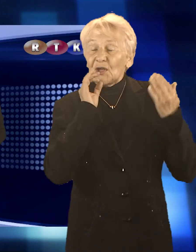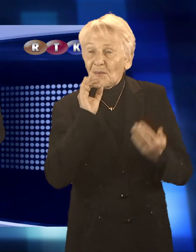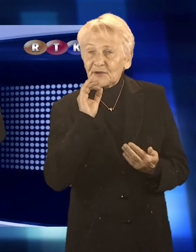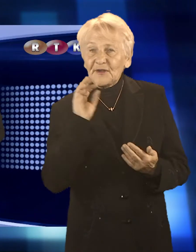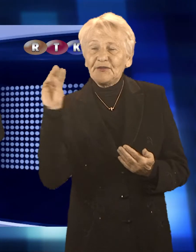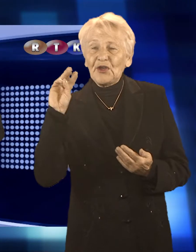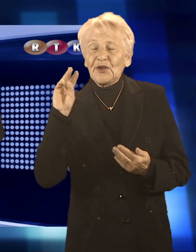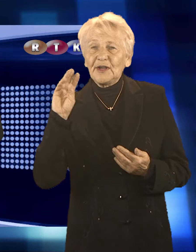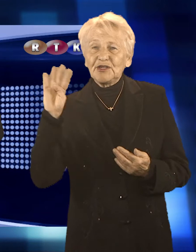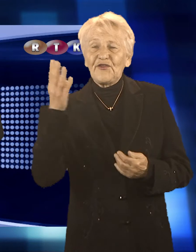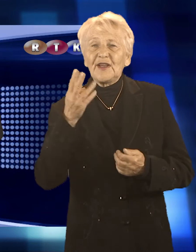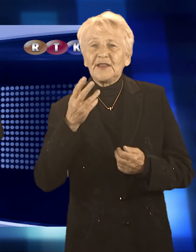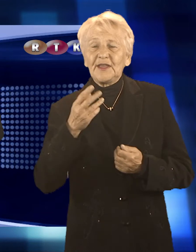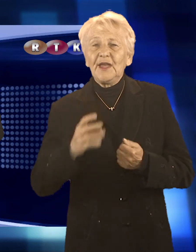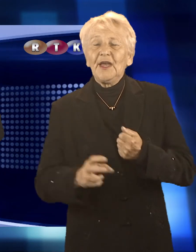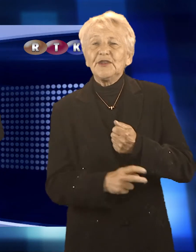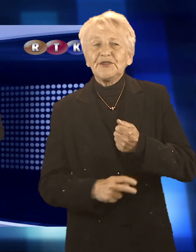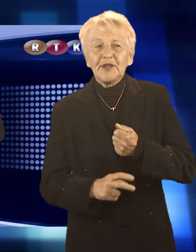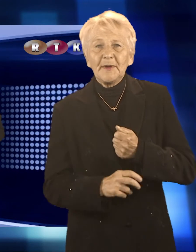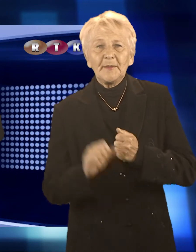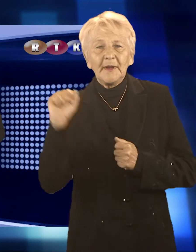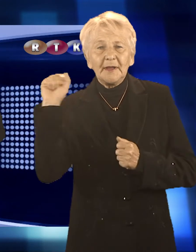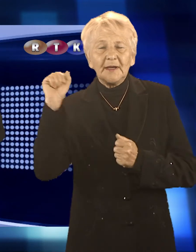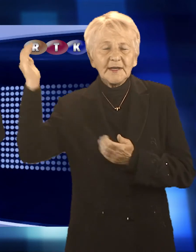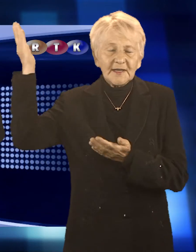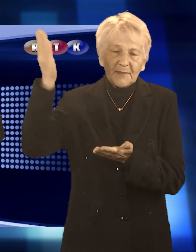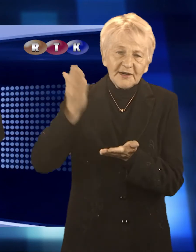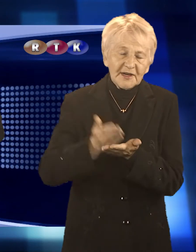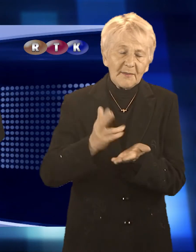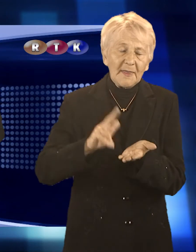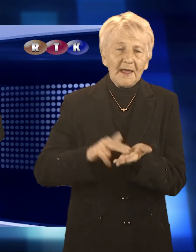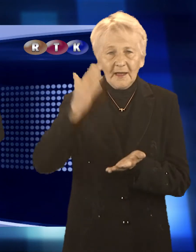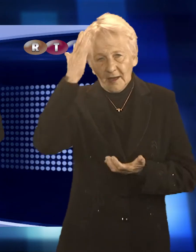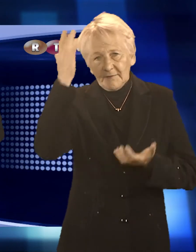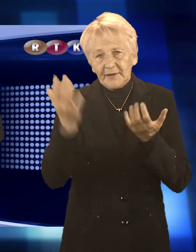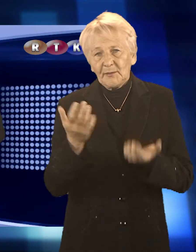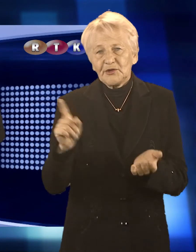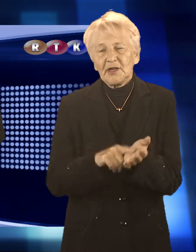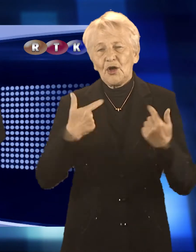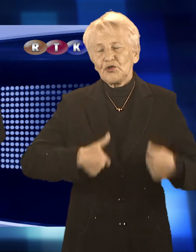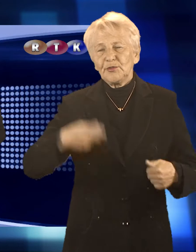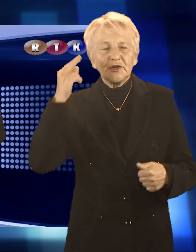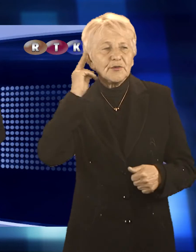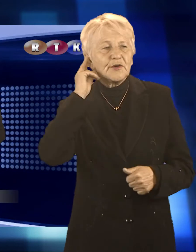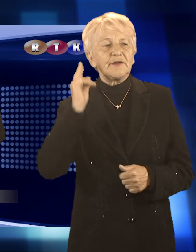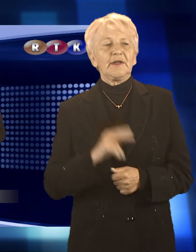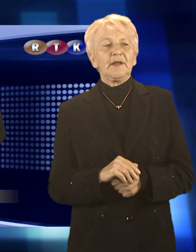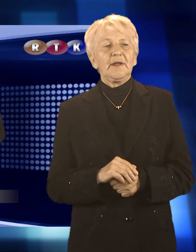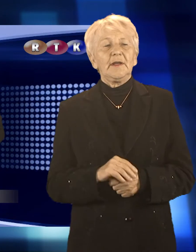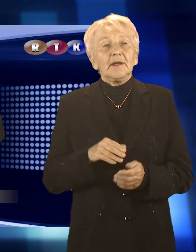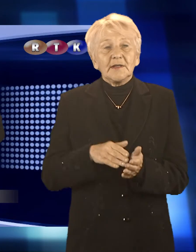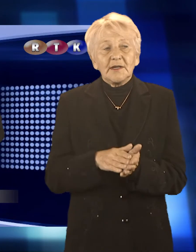Dzień dobry, dziś wtorek, 4 sierpnia. Joanna Indraszczyk-Kałówak zapraszam na wiadomości dla niesłyszących.